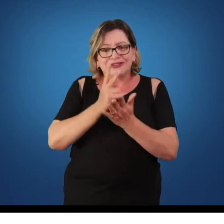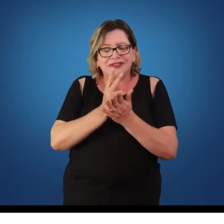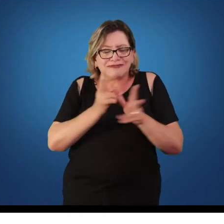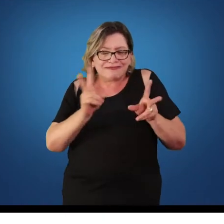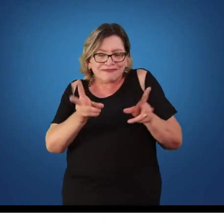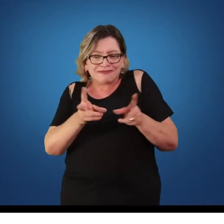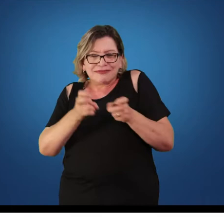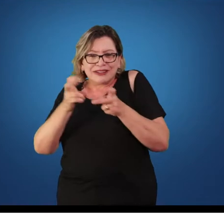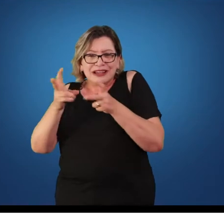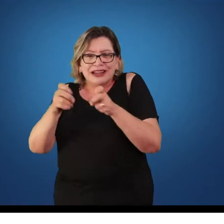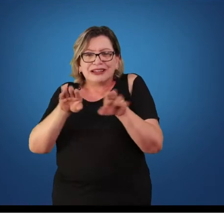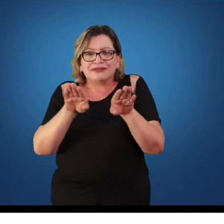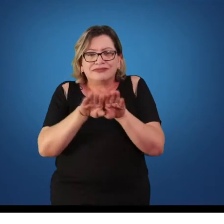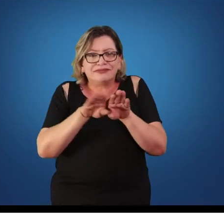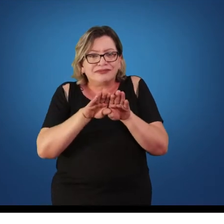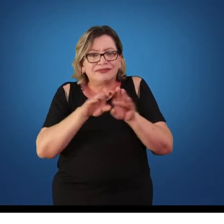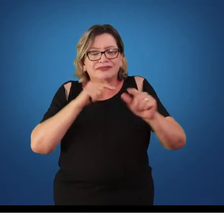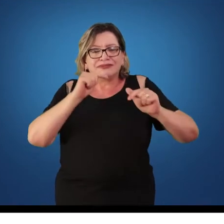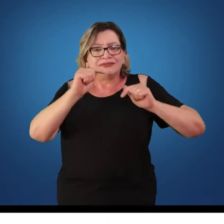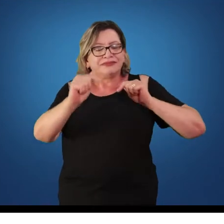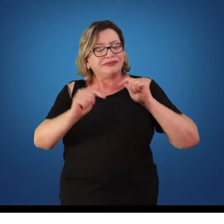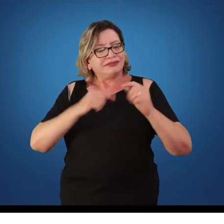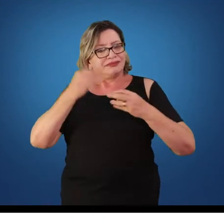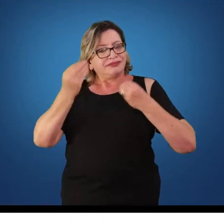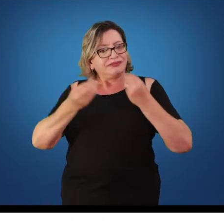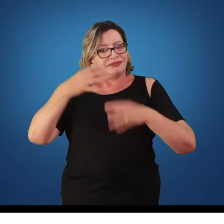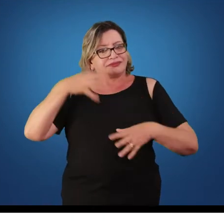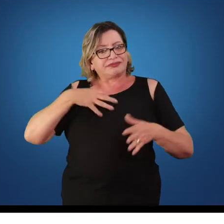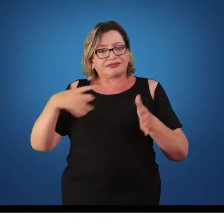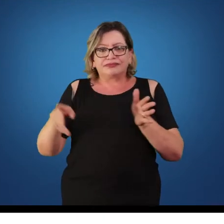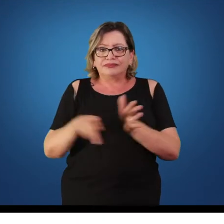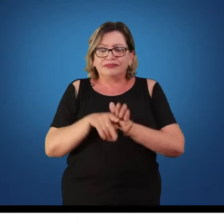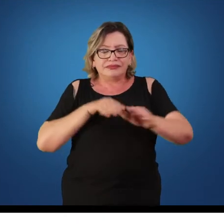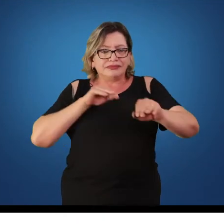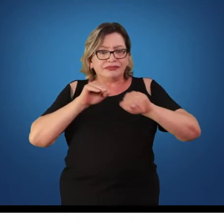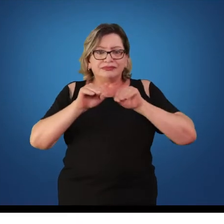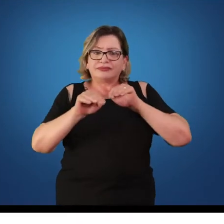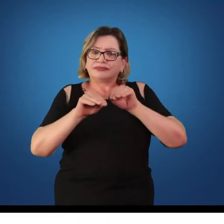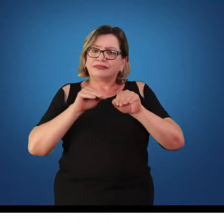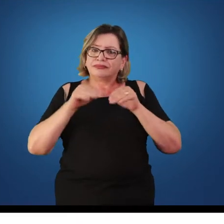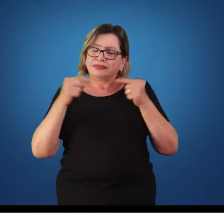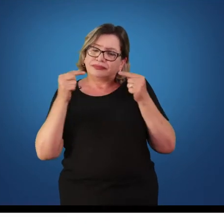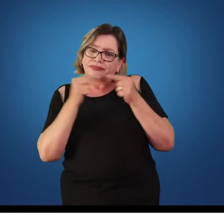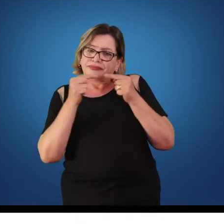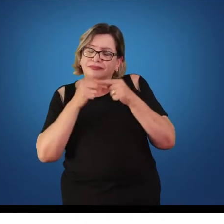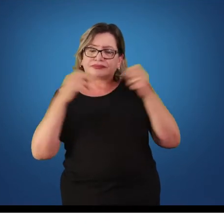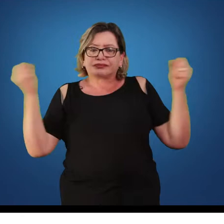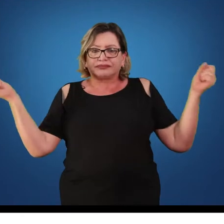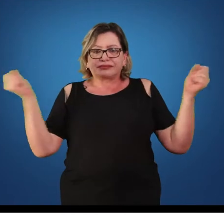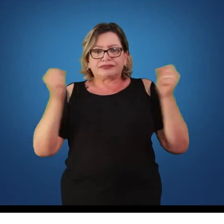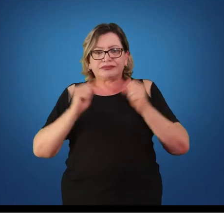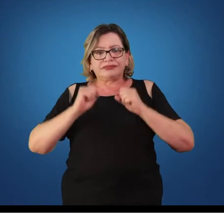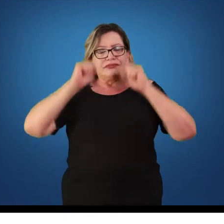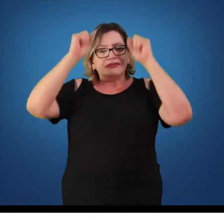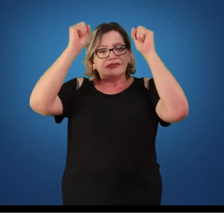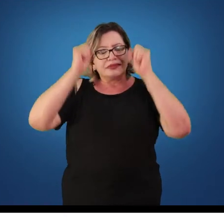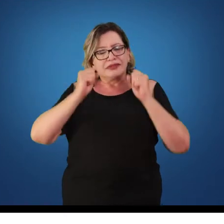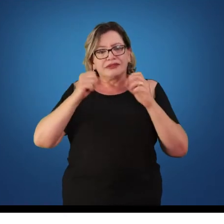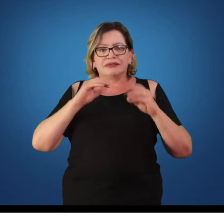trabalhando essas maneiras de se movimentar dentro do contexto do elemento ginástico, até que a gente chega nos elementos mais